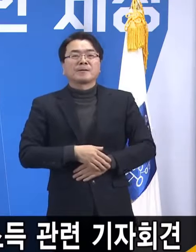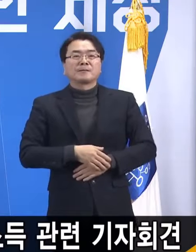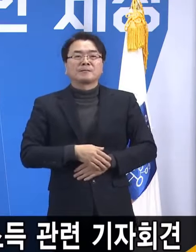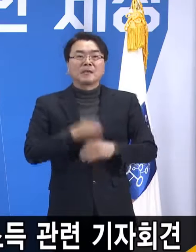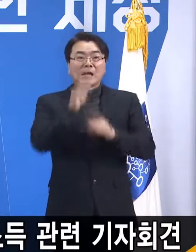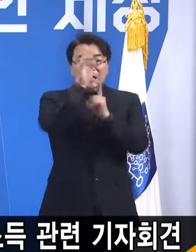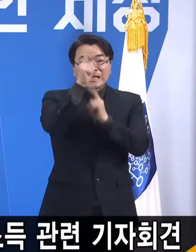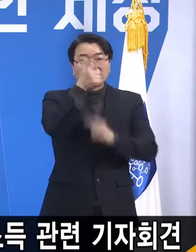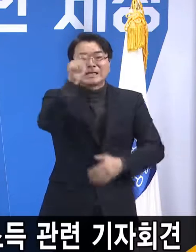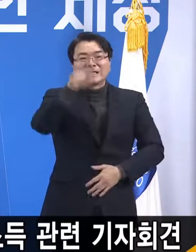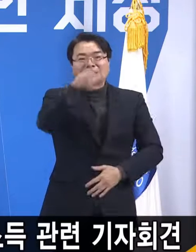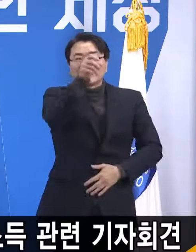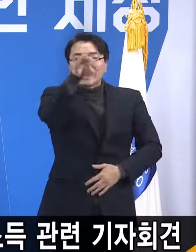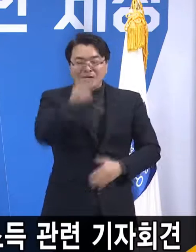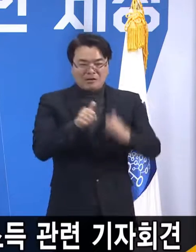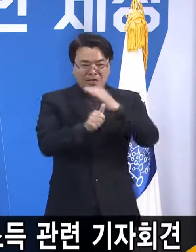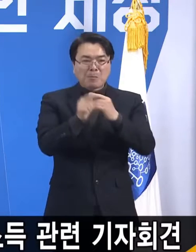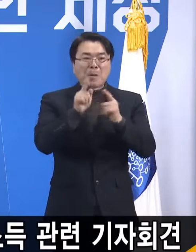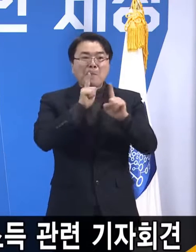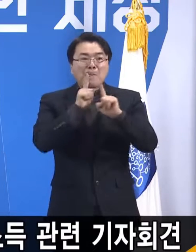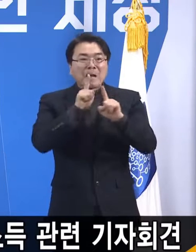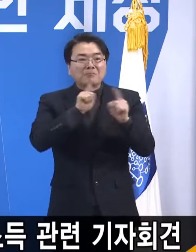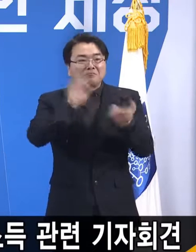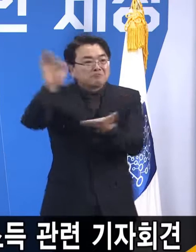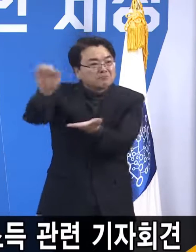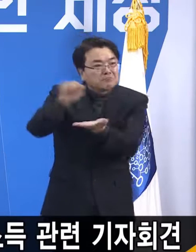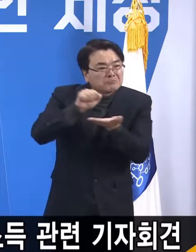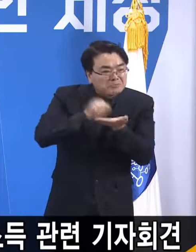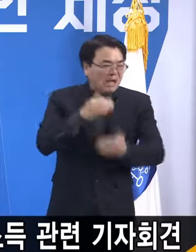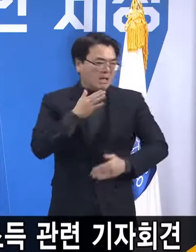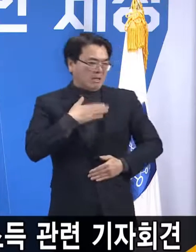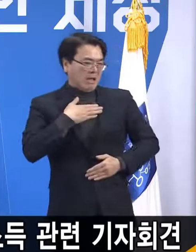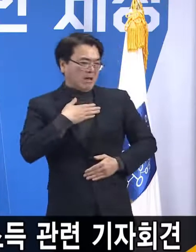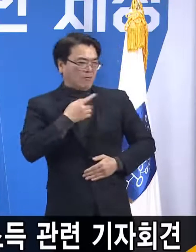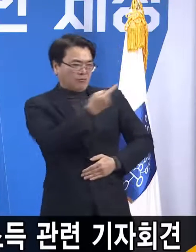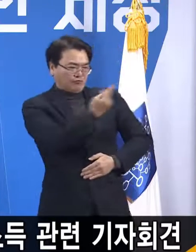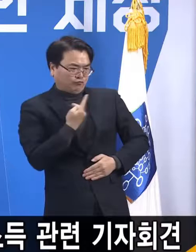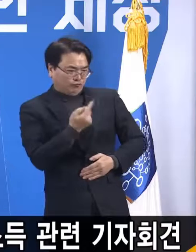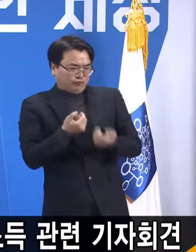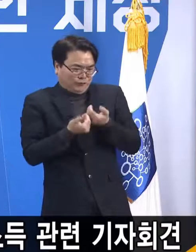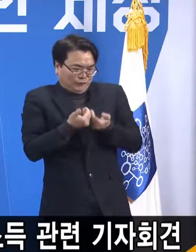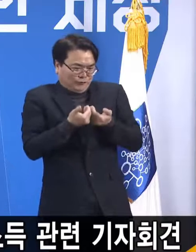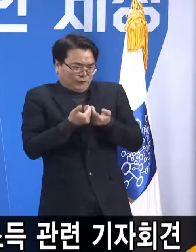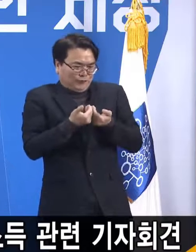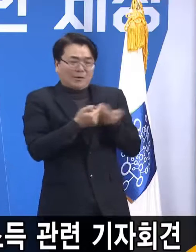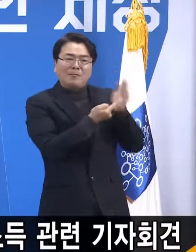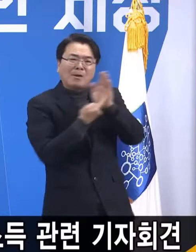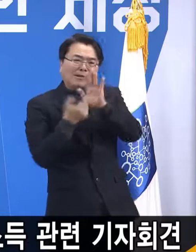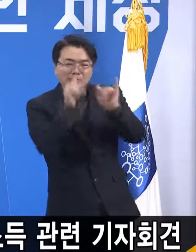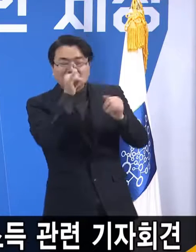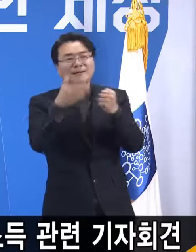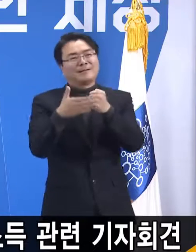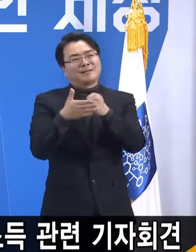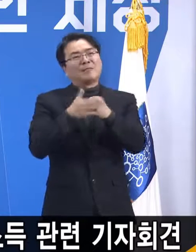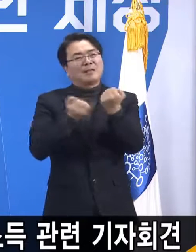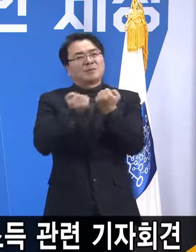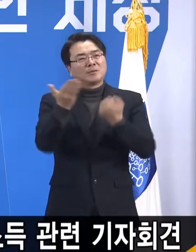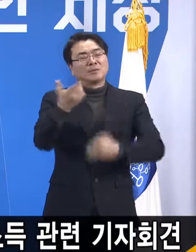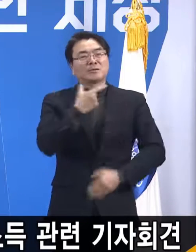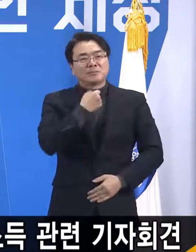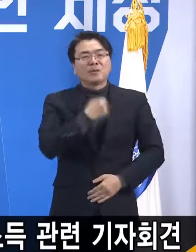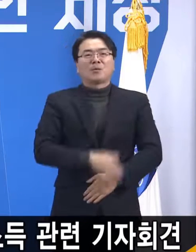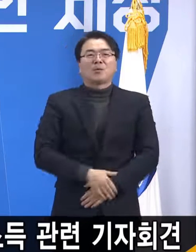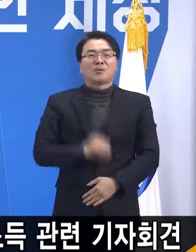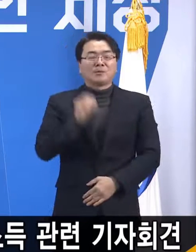이낙연 대표님 말씀을 가지고 저와 마치 갈등 있는 것처럼 표현하는 분들이 있어서 제가 이 말씀은 좀 드리는 게 좋을 것 같습니다.